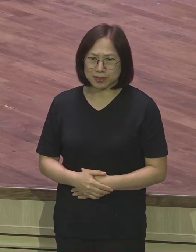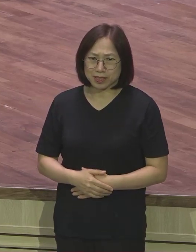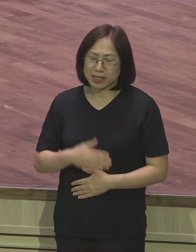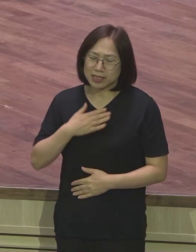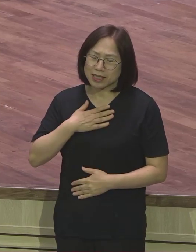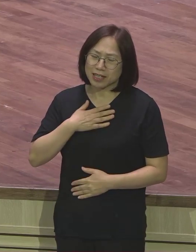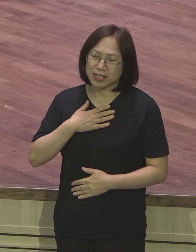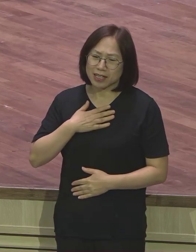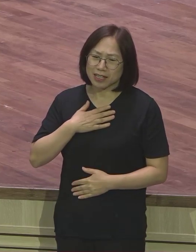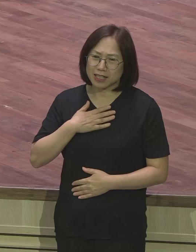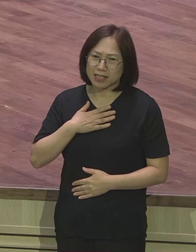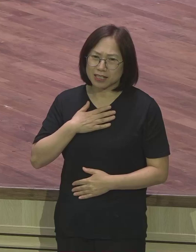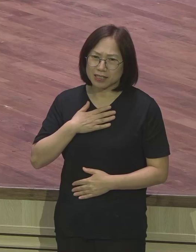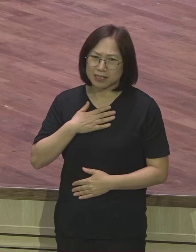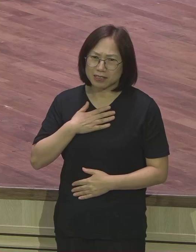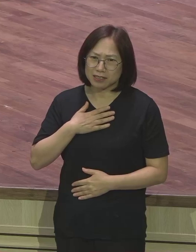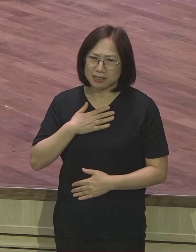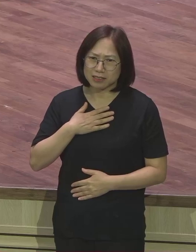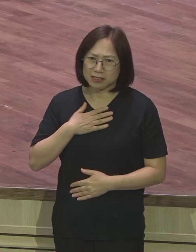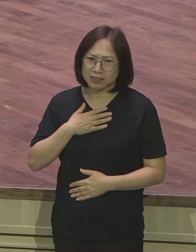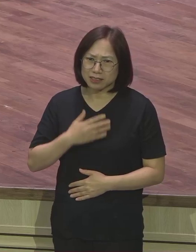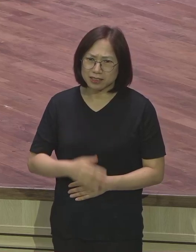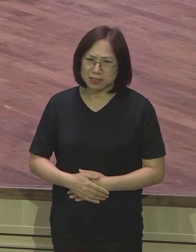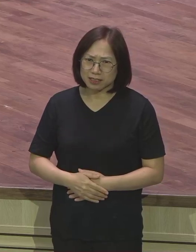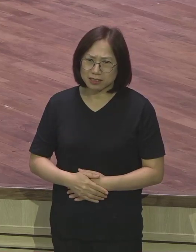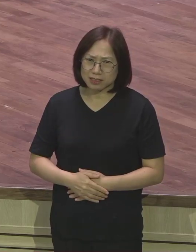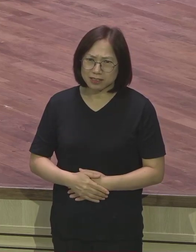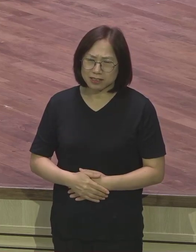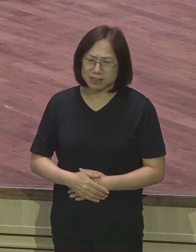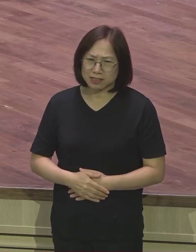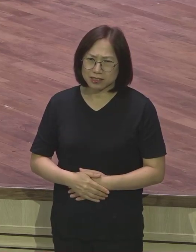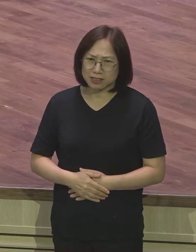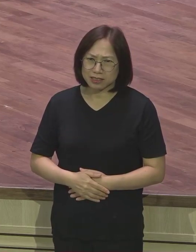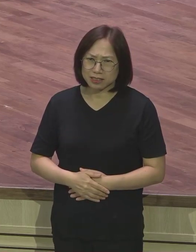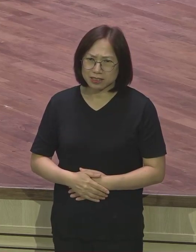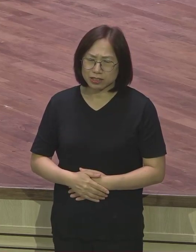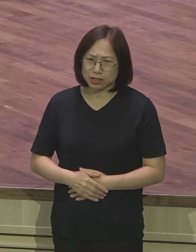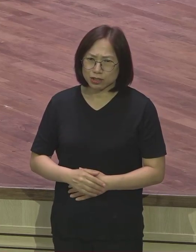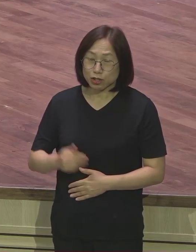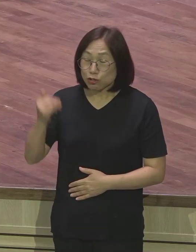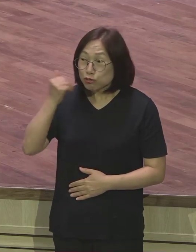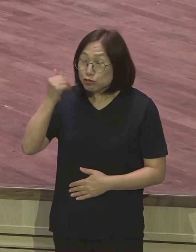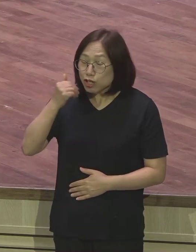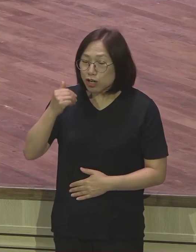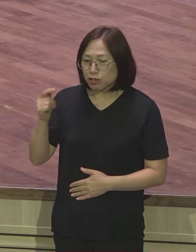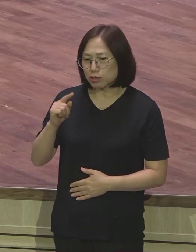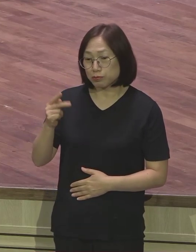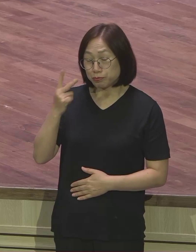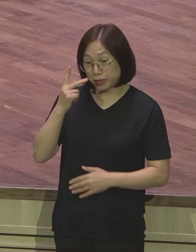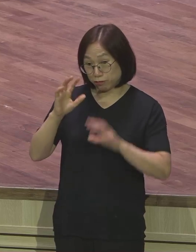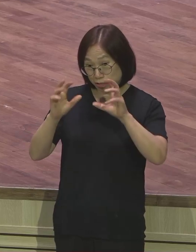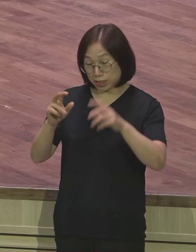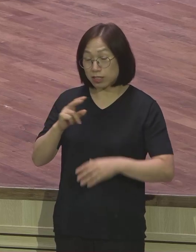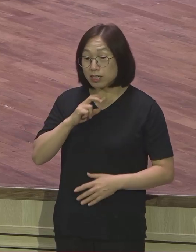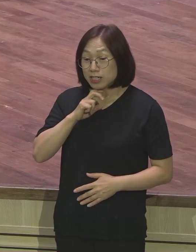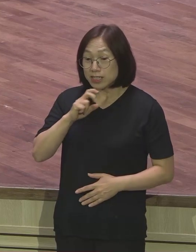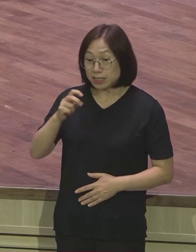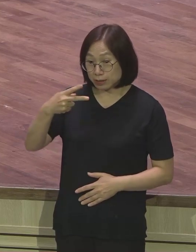이제 미국에서 다 보내고 30대가 되어서 갑자기 미국에서의 모든 삶과 생활 기반을 다 정리하고